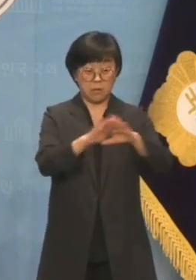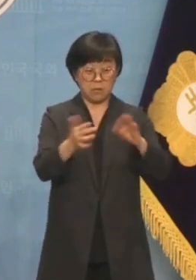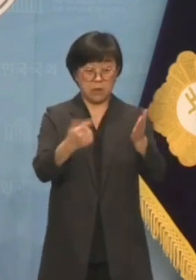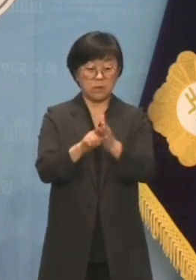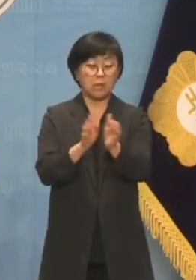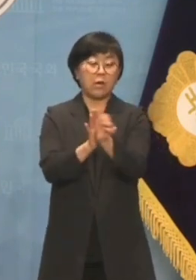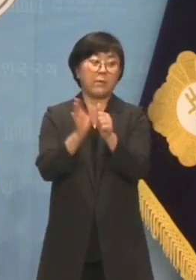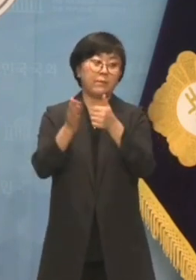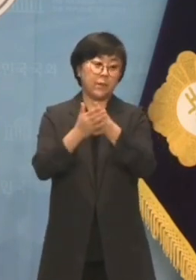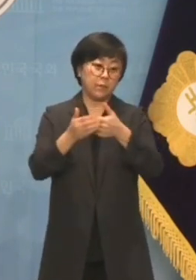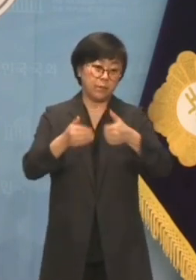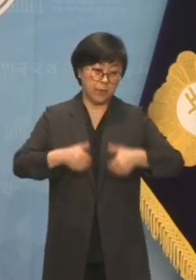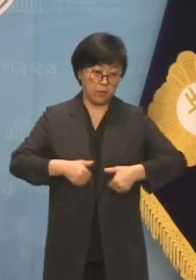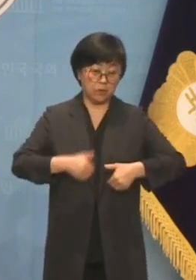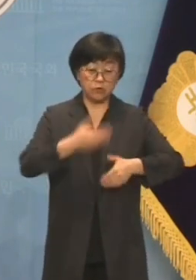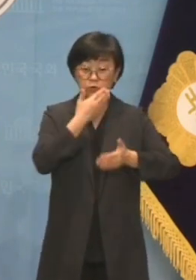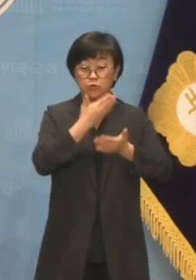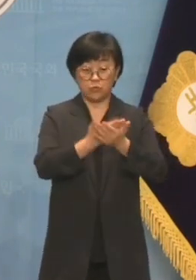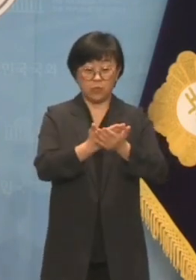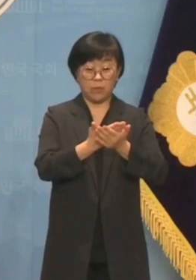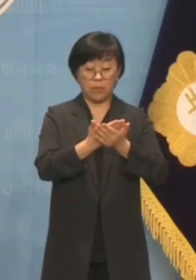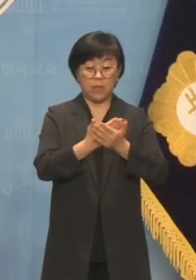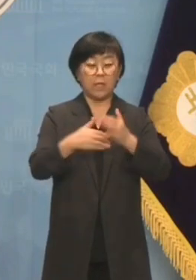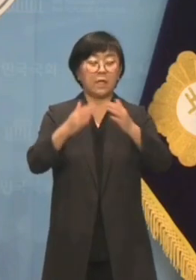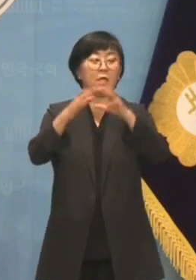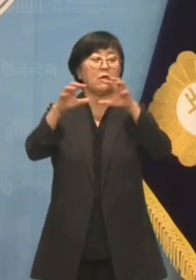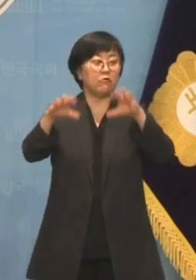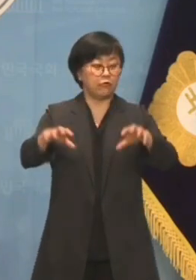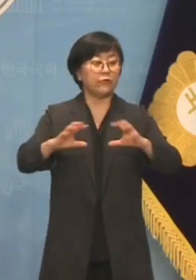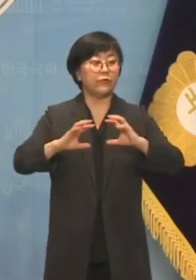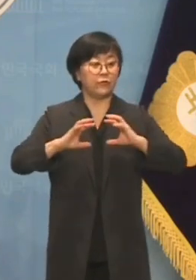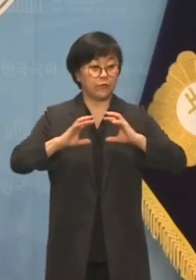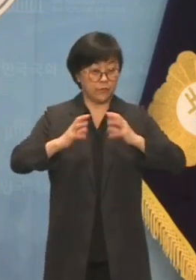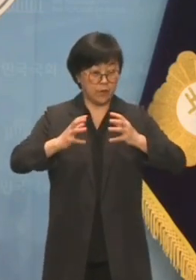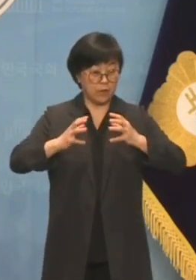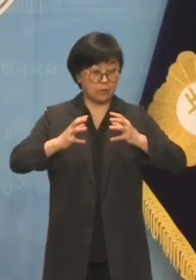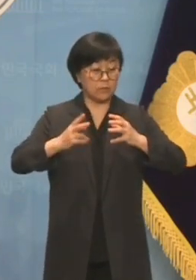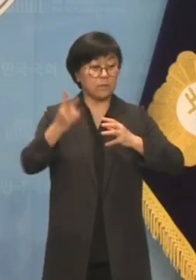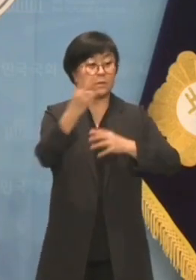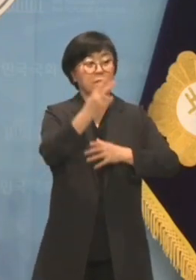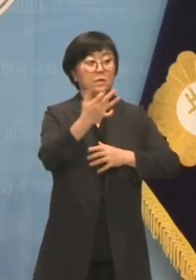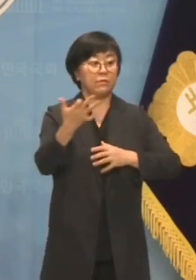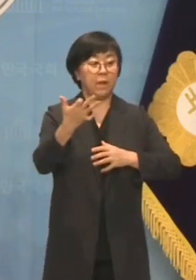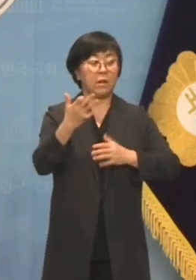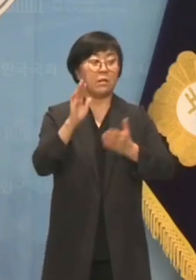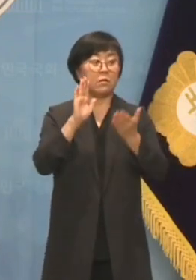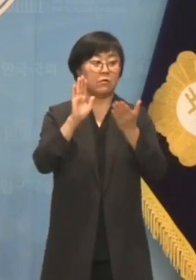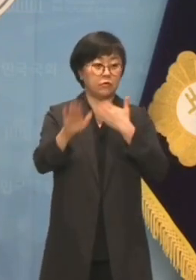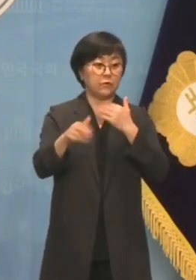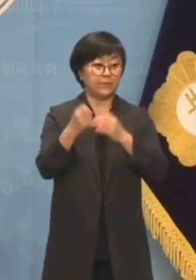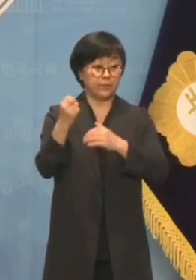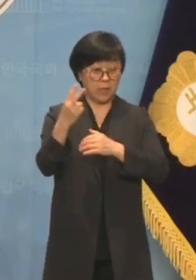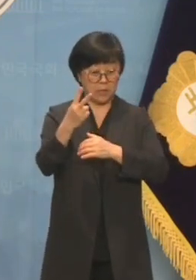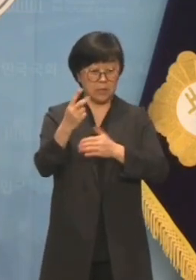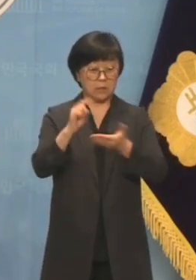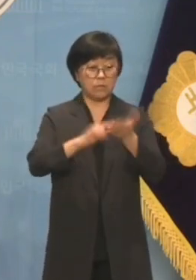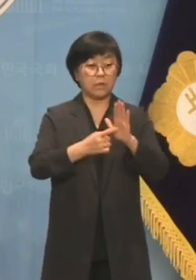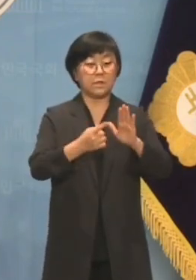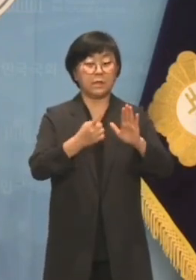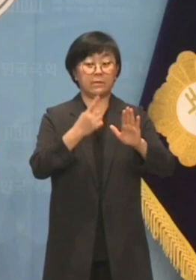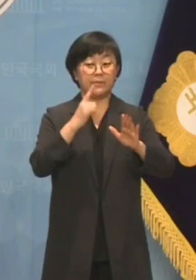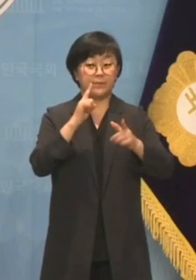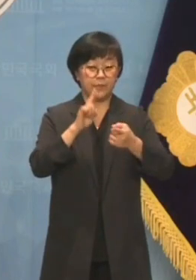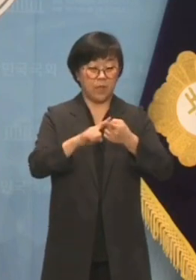협력해 나가야 할 중요한 이웃 나라라고 2018년 이후 다시 명시한